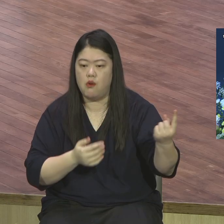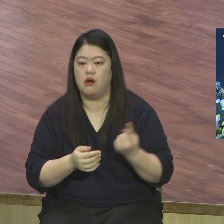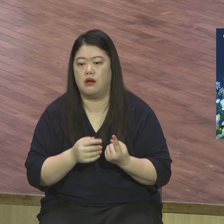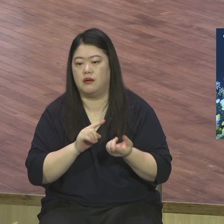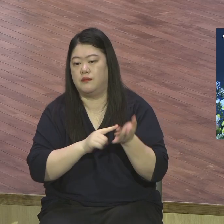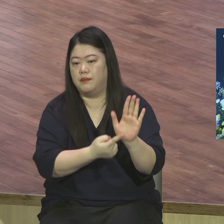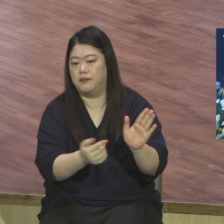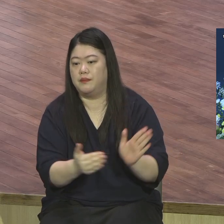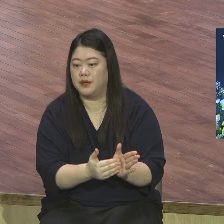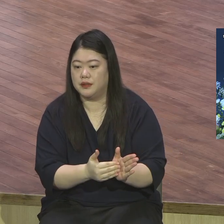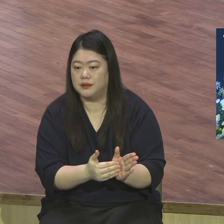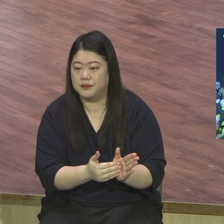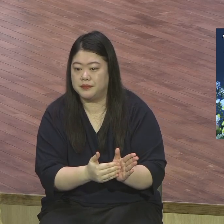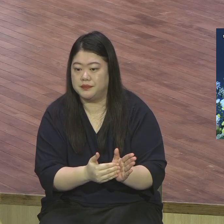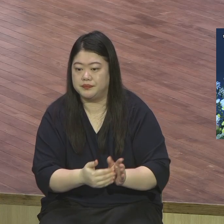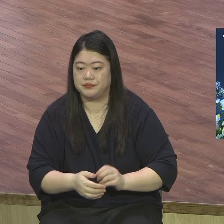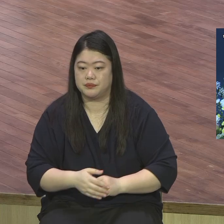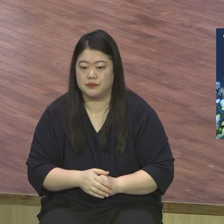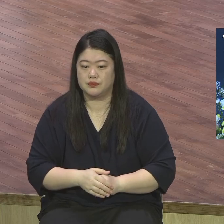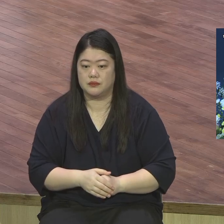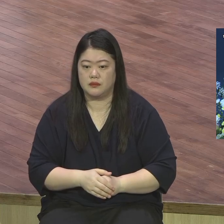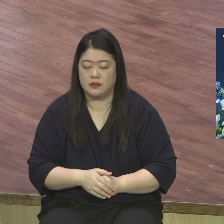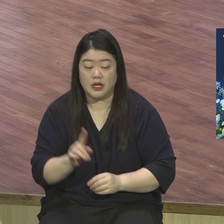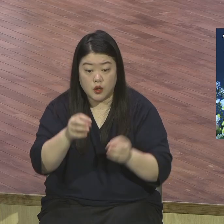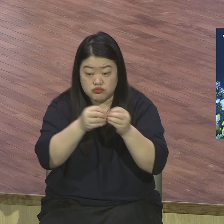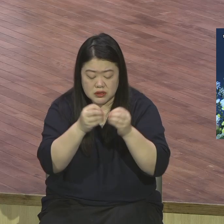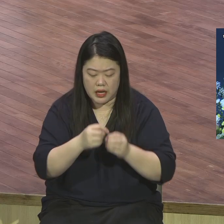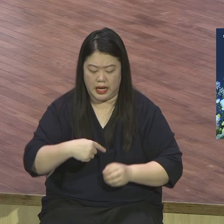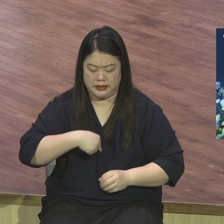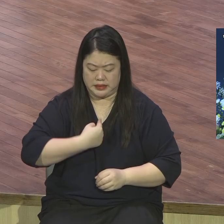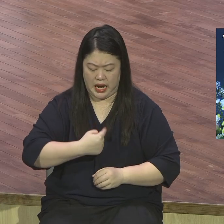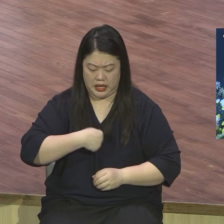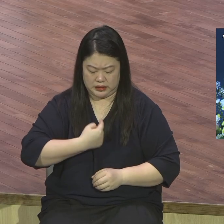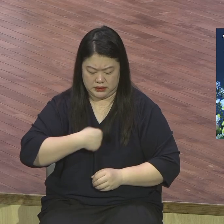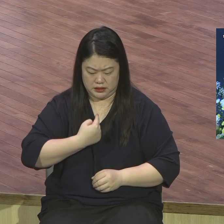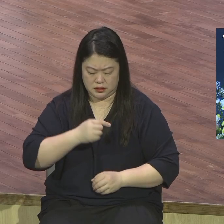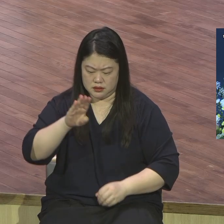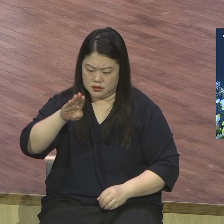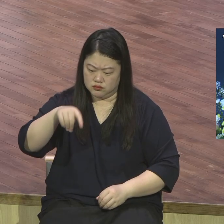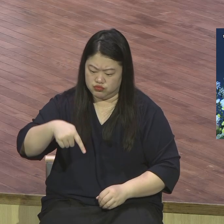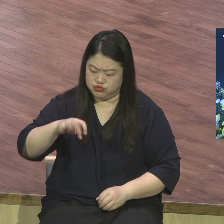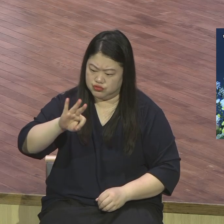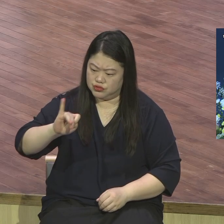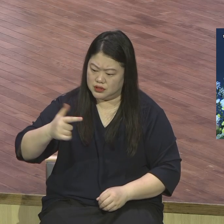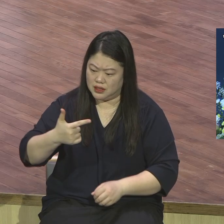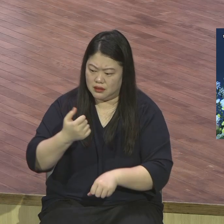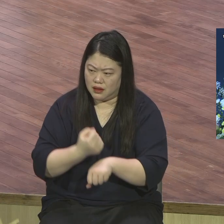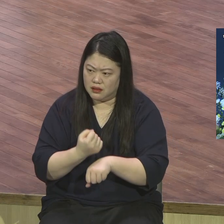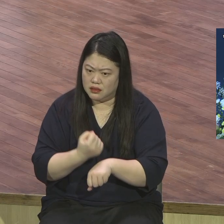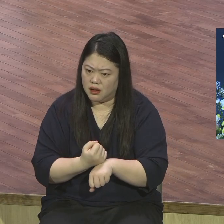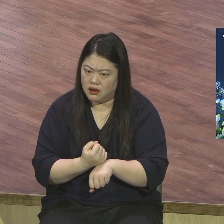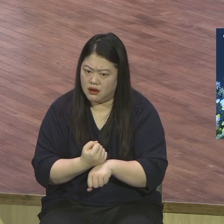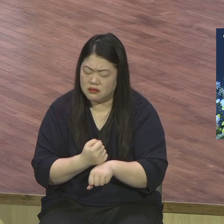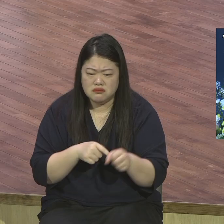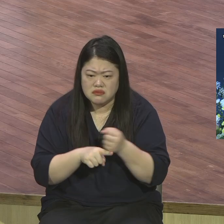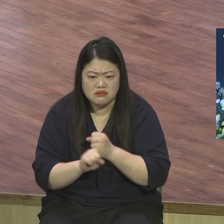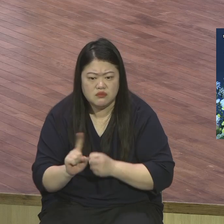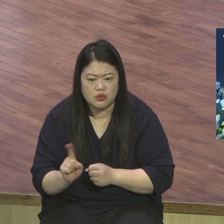자기를 부인한다 무슨 말입니까 지금까지 살아오면서 각인되어 있던 장세기